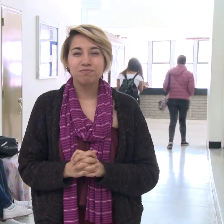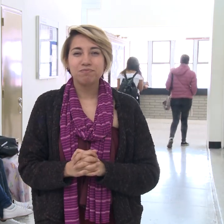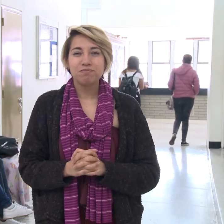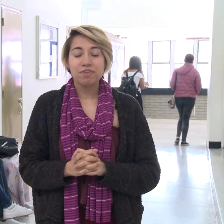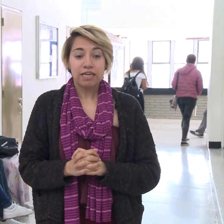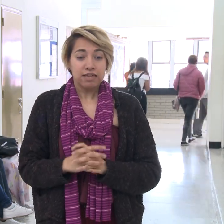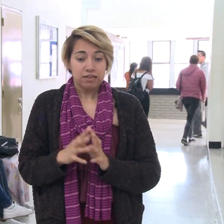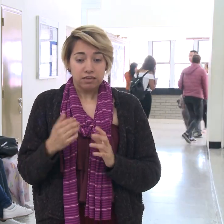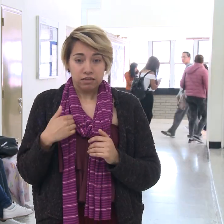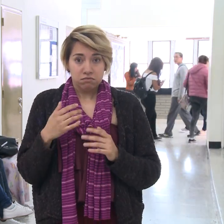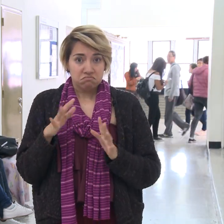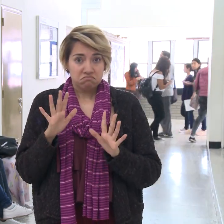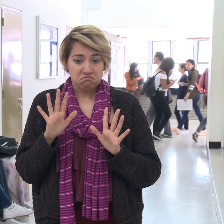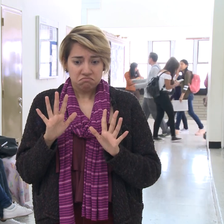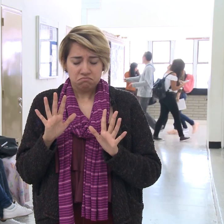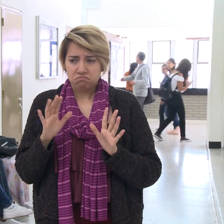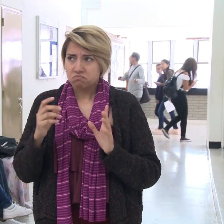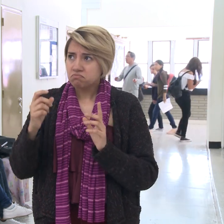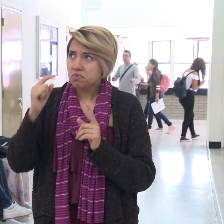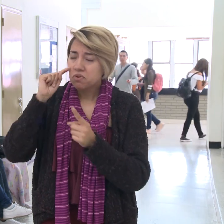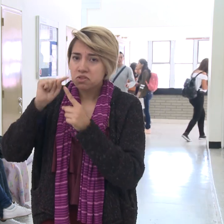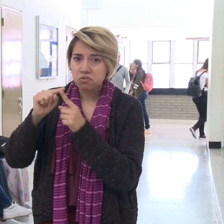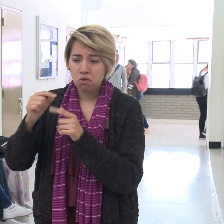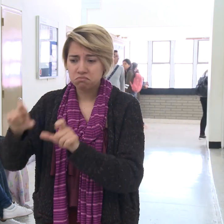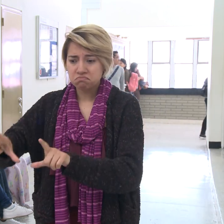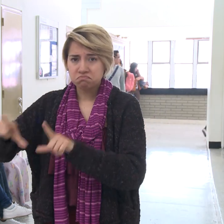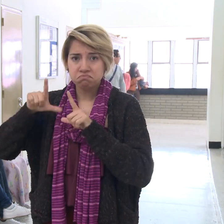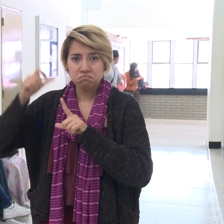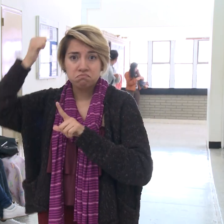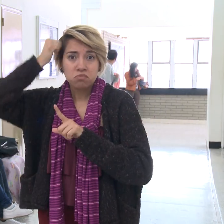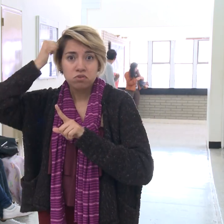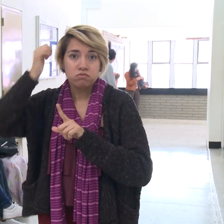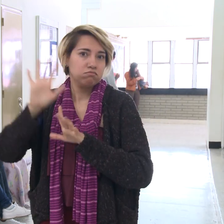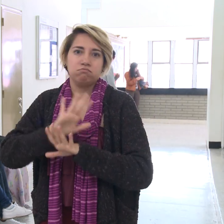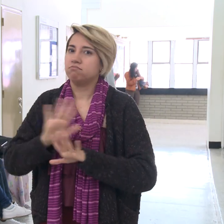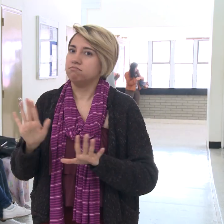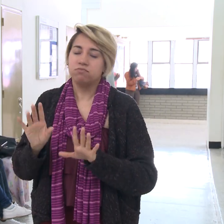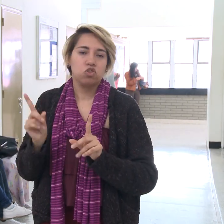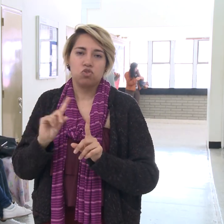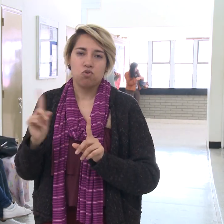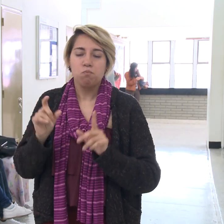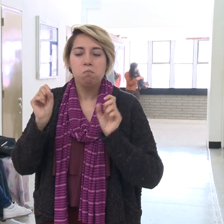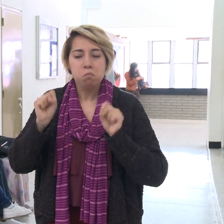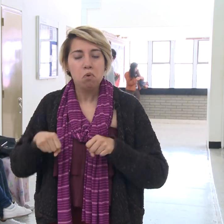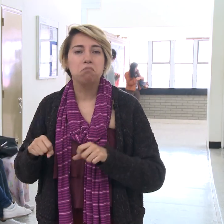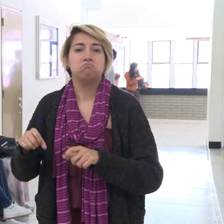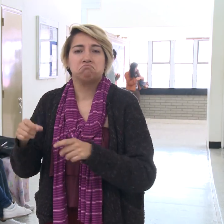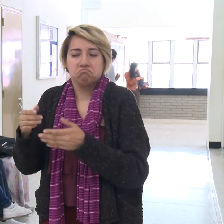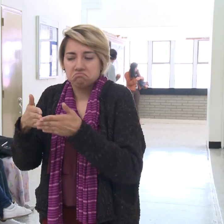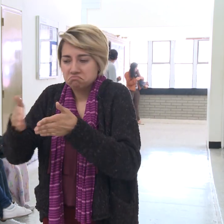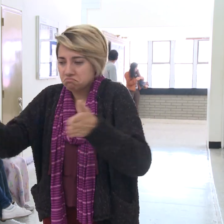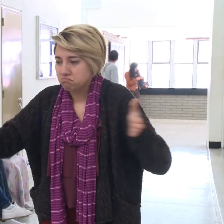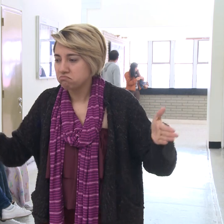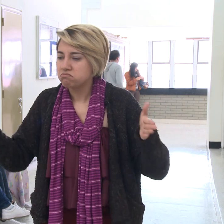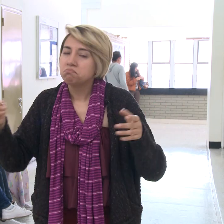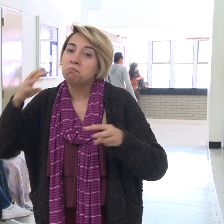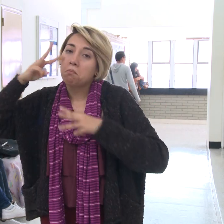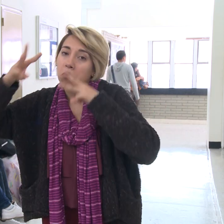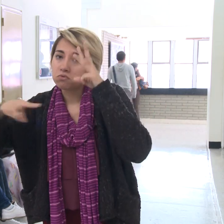No solamente nos graduamos con la intención de trabajar en colegios, sino tenemos otros campos laborales como instituciones,